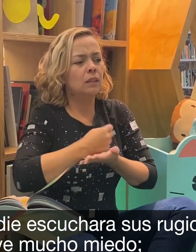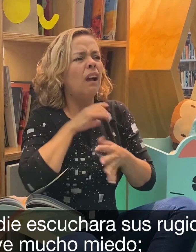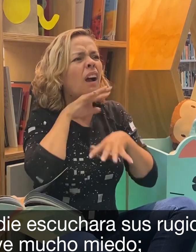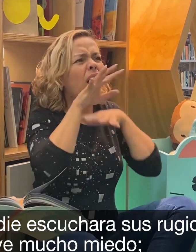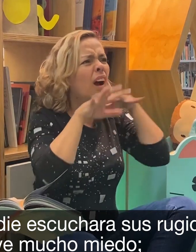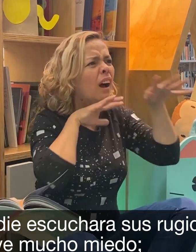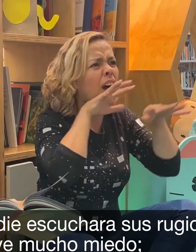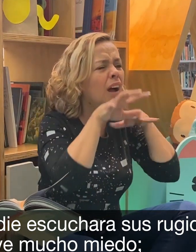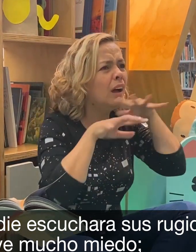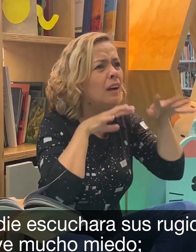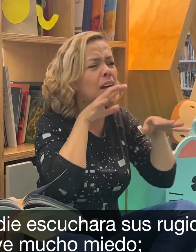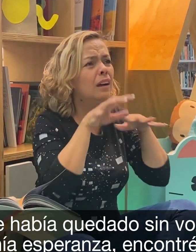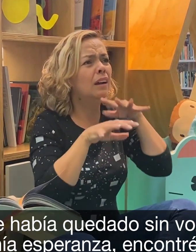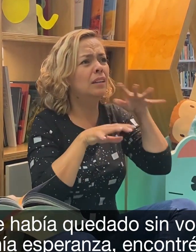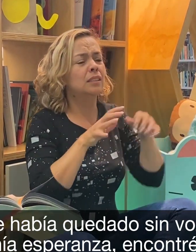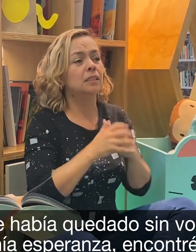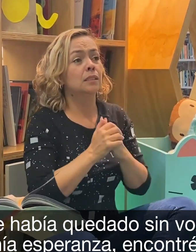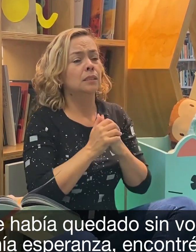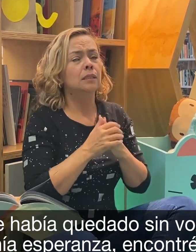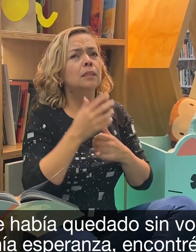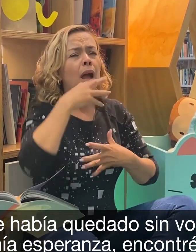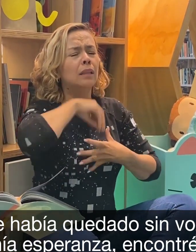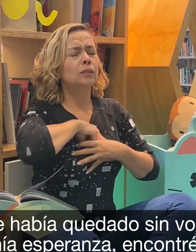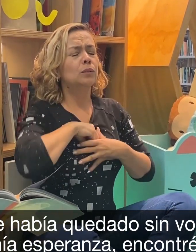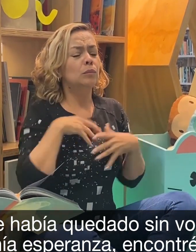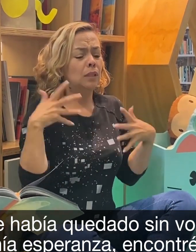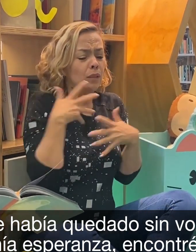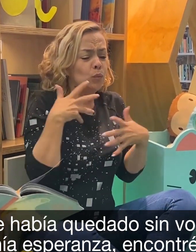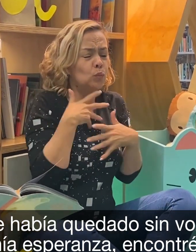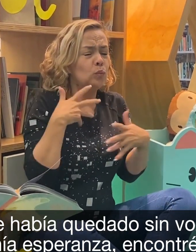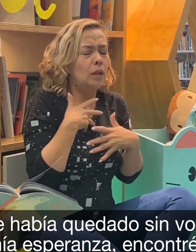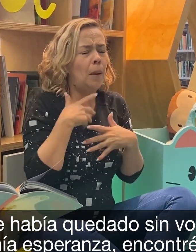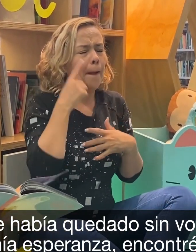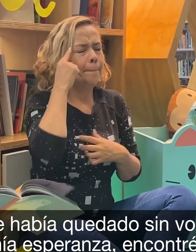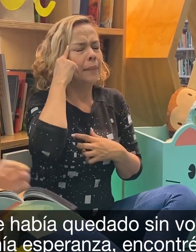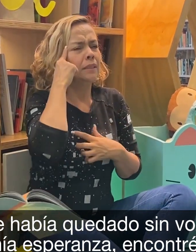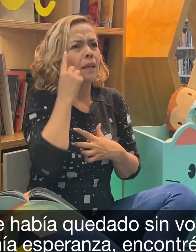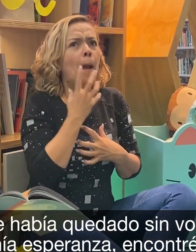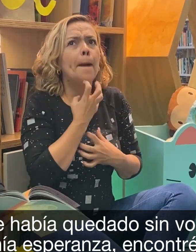Tuve mucho miedo. Pensé que me había quedado sin voz.